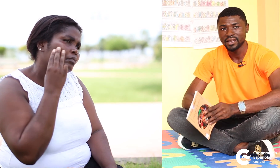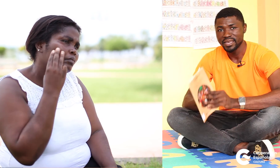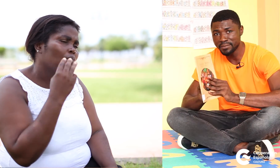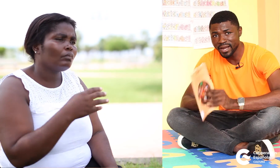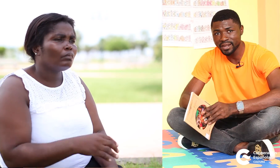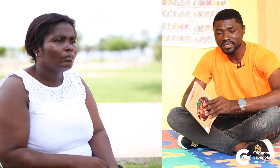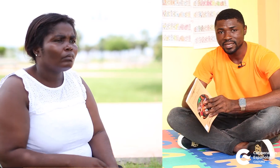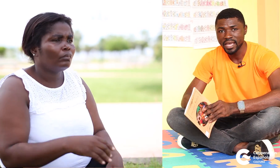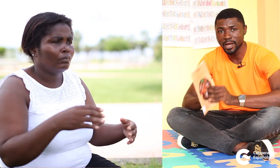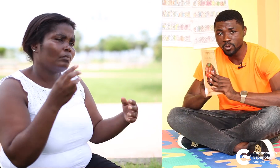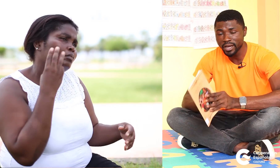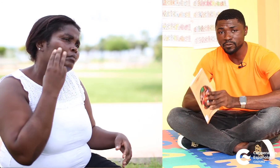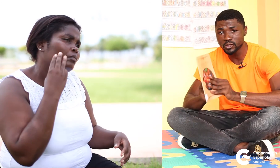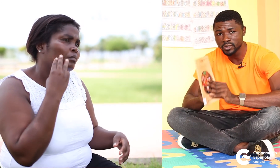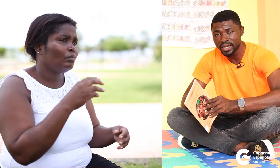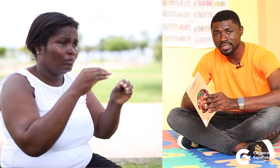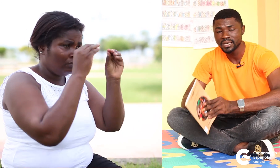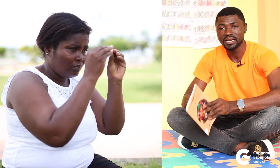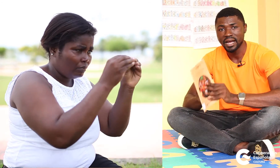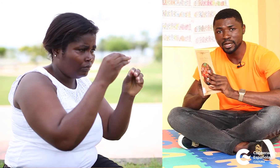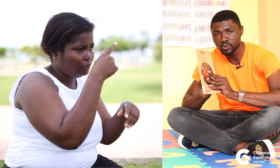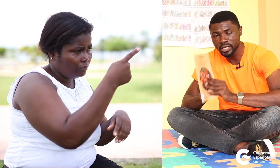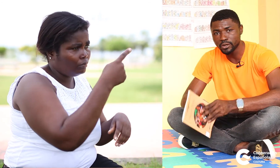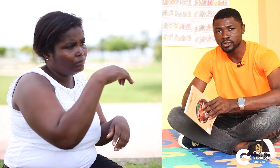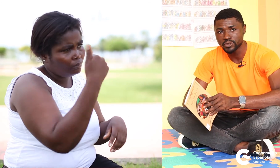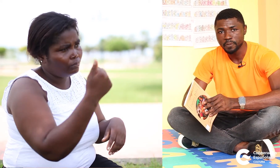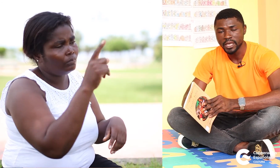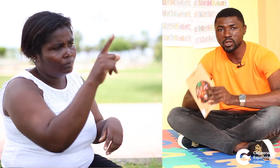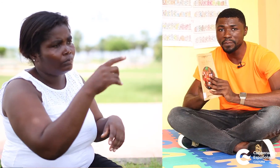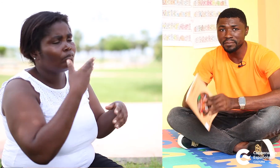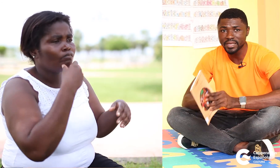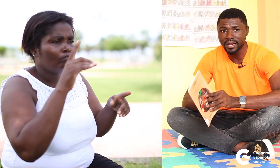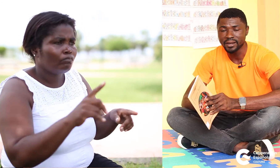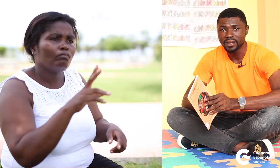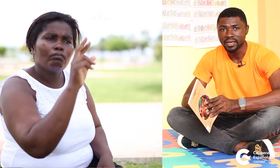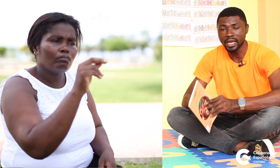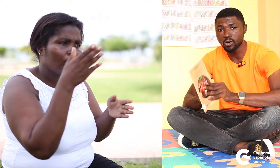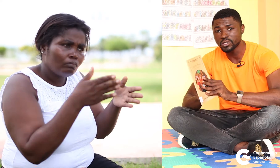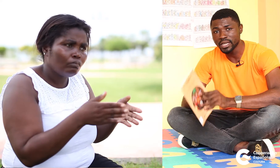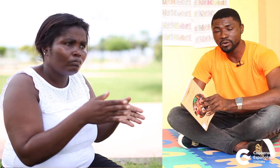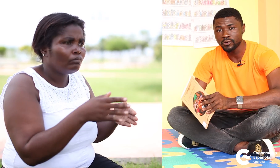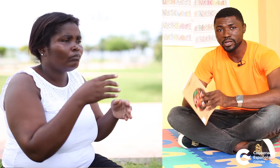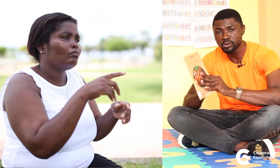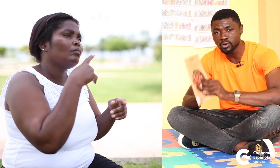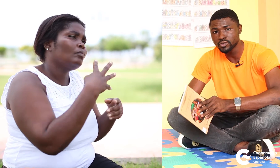Y madres, eduquen vosotras a sus hijos. No permitan que el consejo de otros